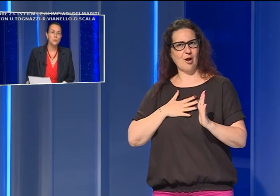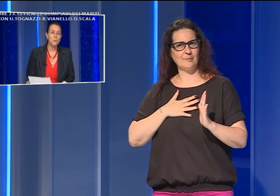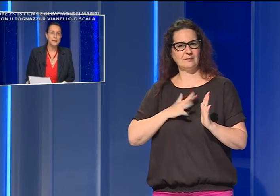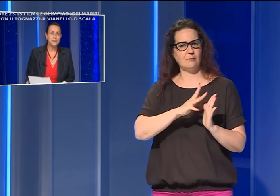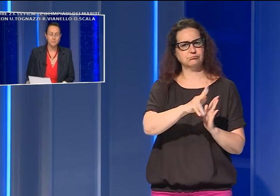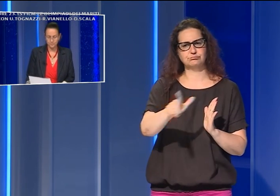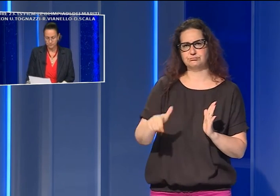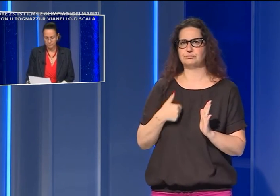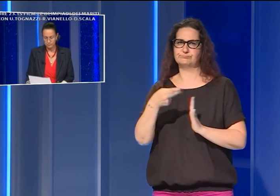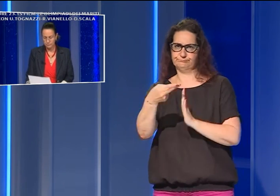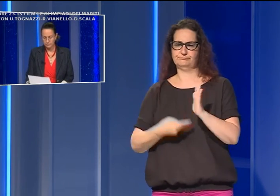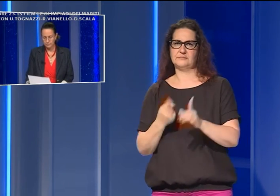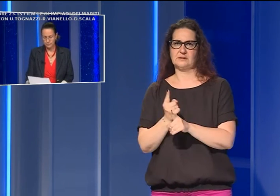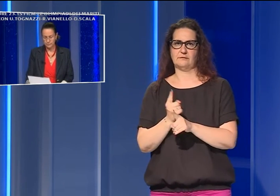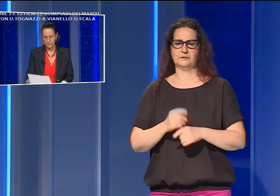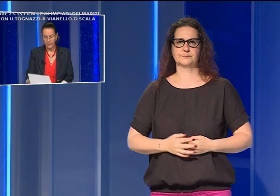rubate.